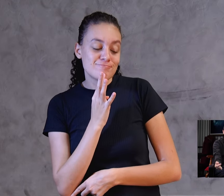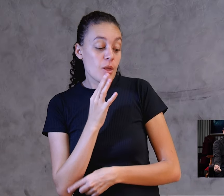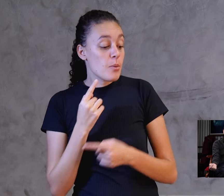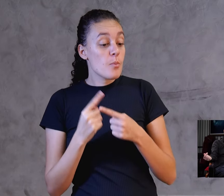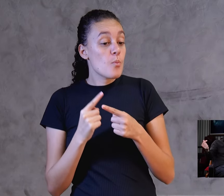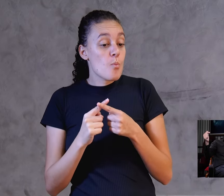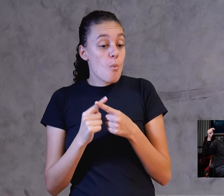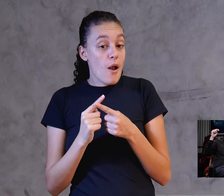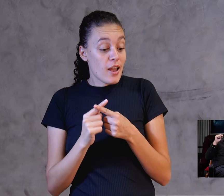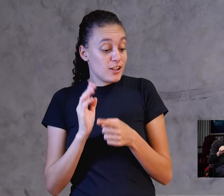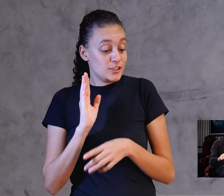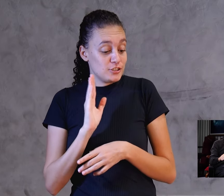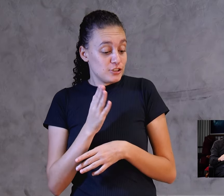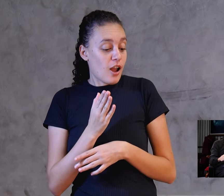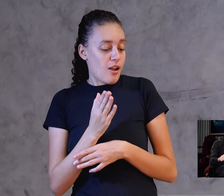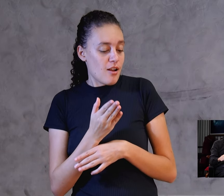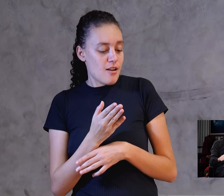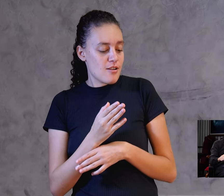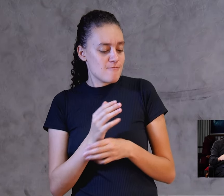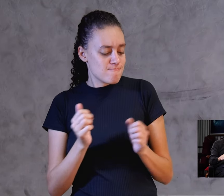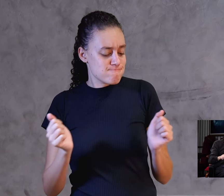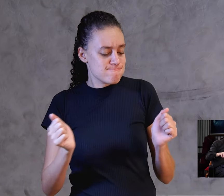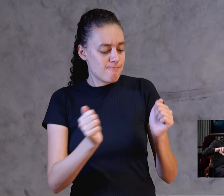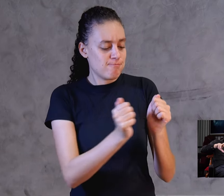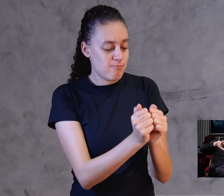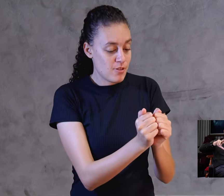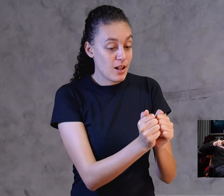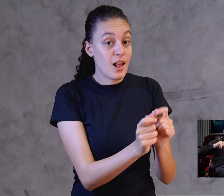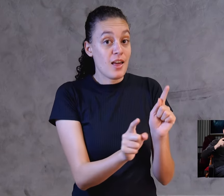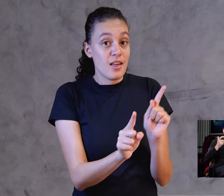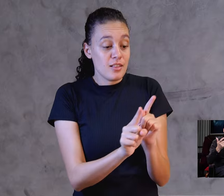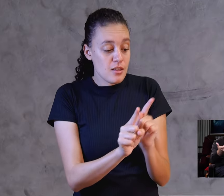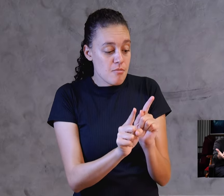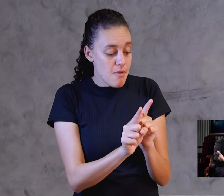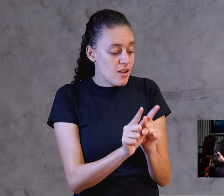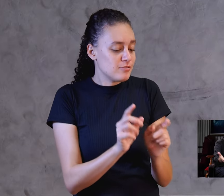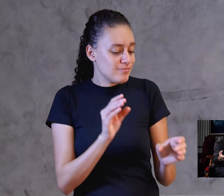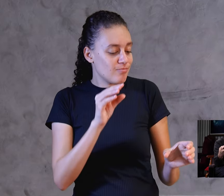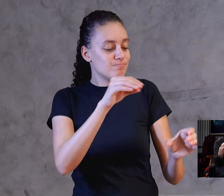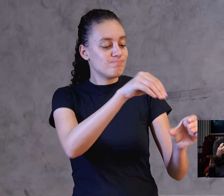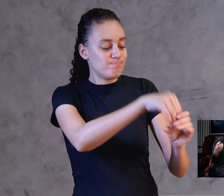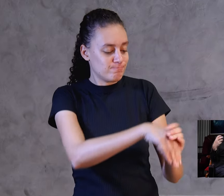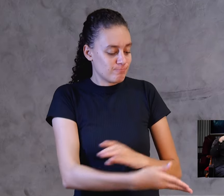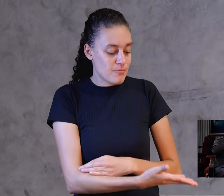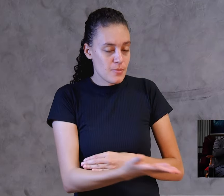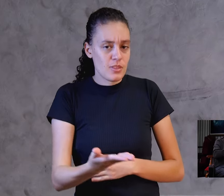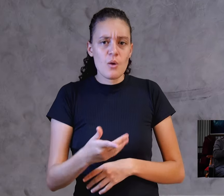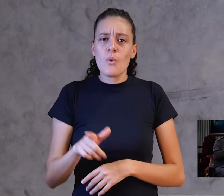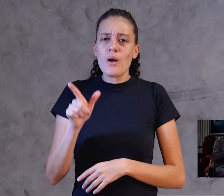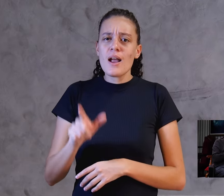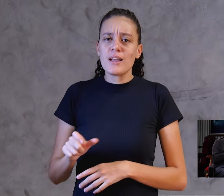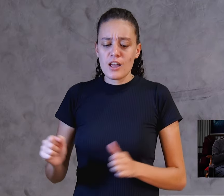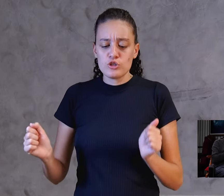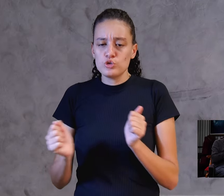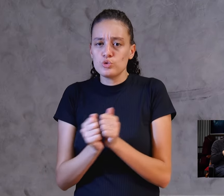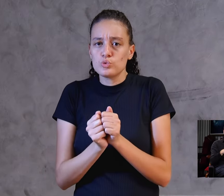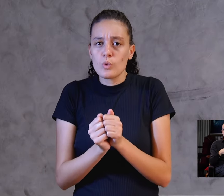habita convosco e estará em vós. Quem habitava com eles, que era o Espírito de verdade?